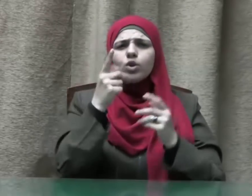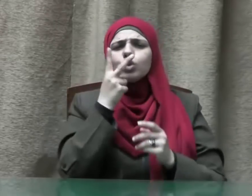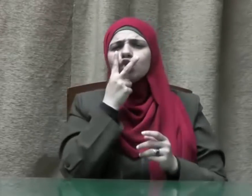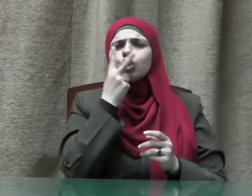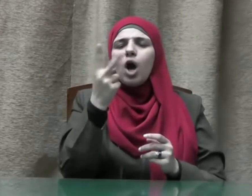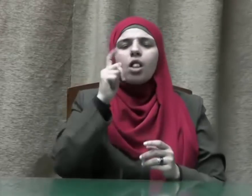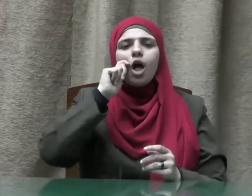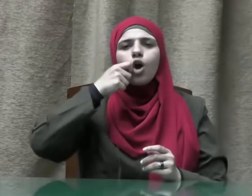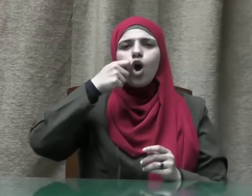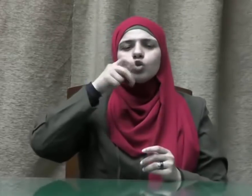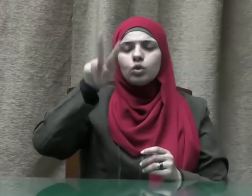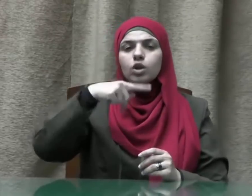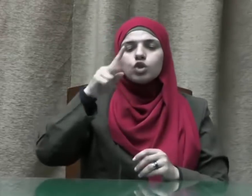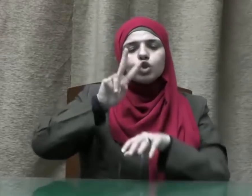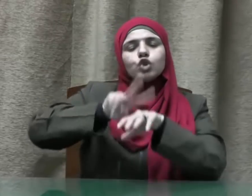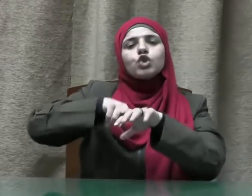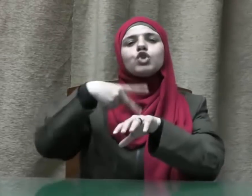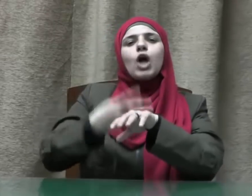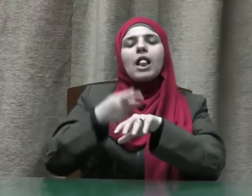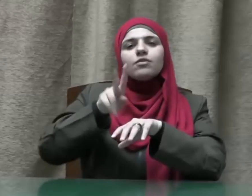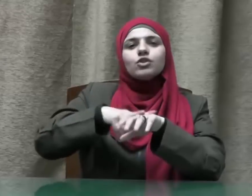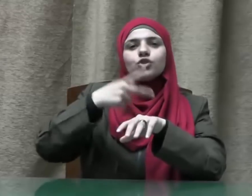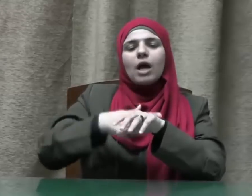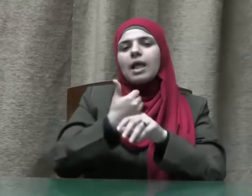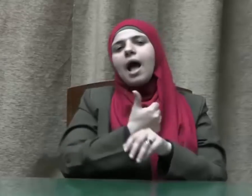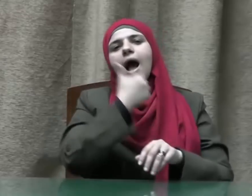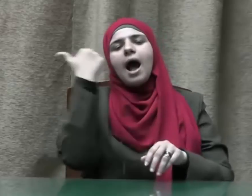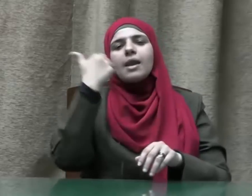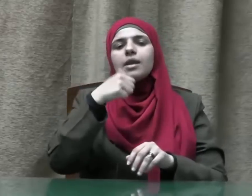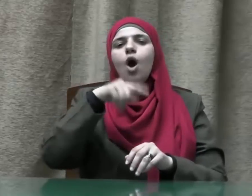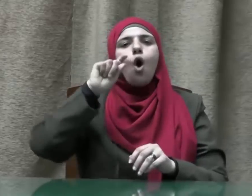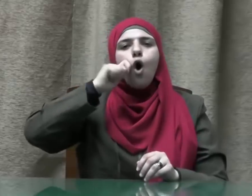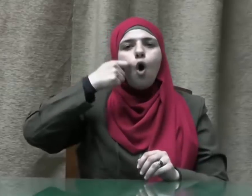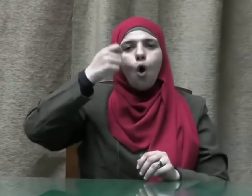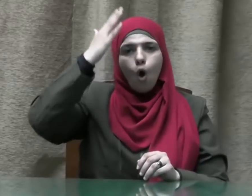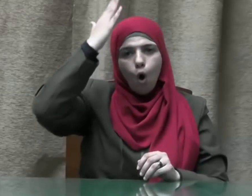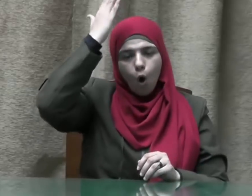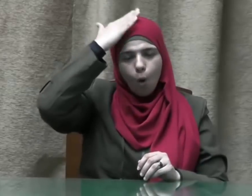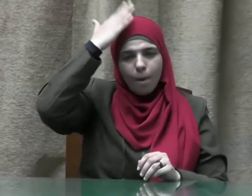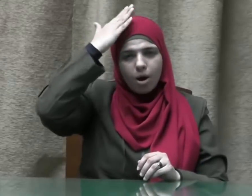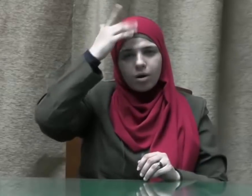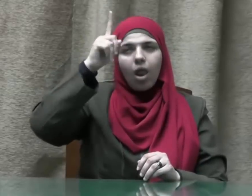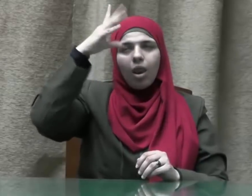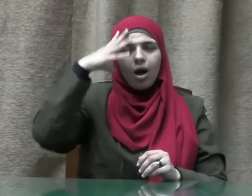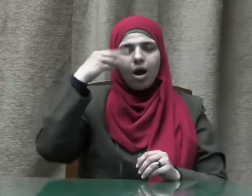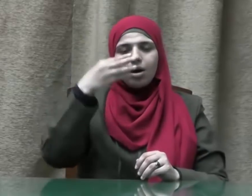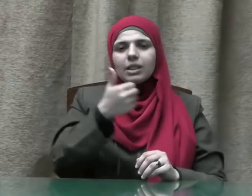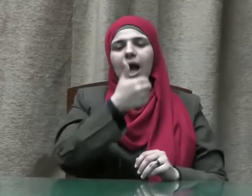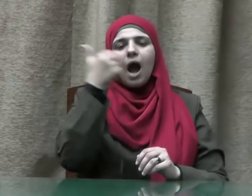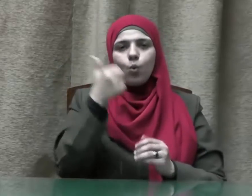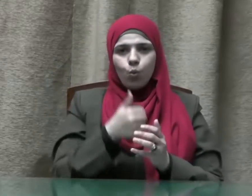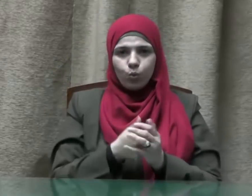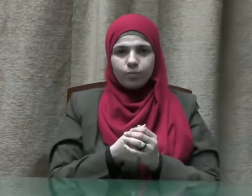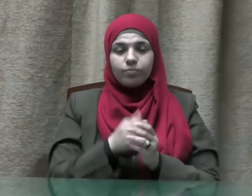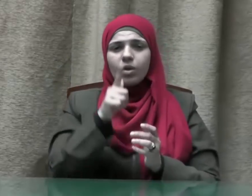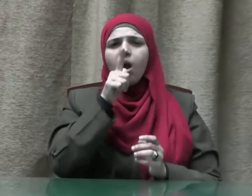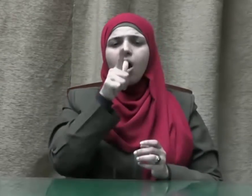شهادة عن سيدنا عمر بن الخطاب رضي الله عنه فقال له